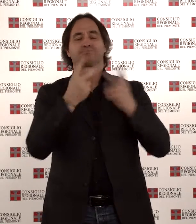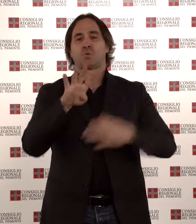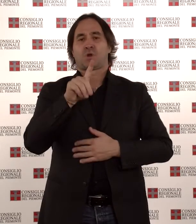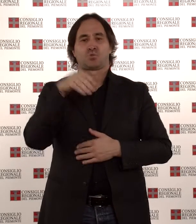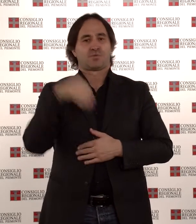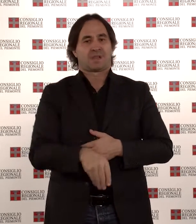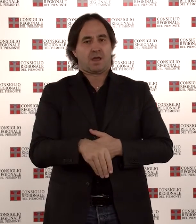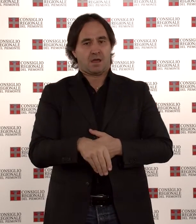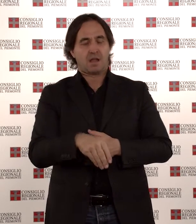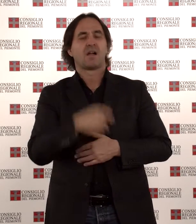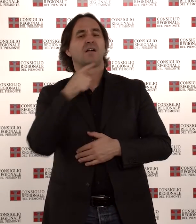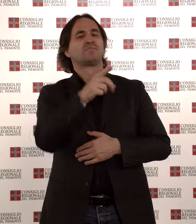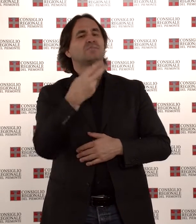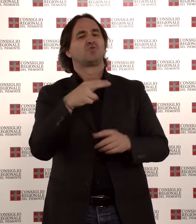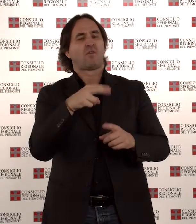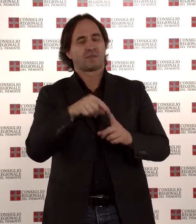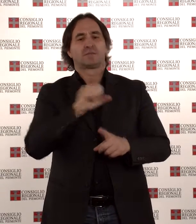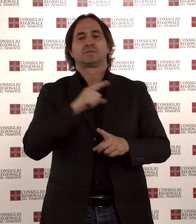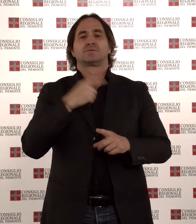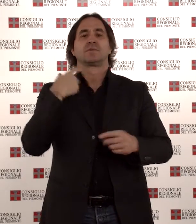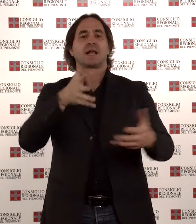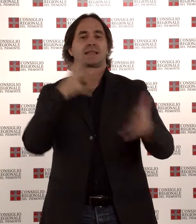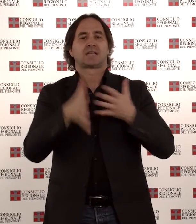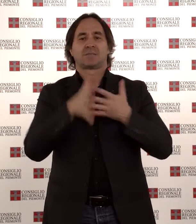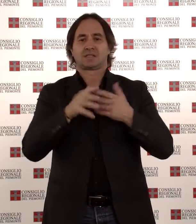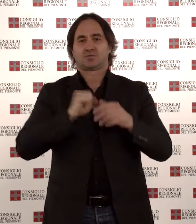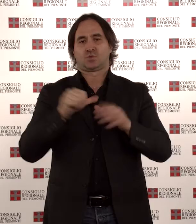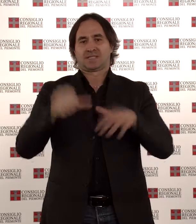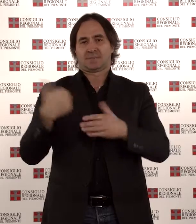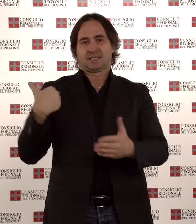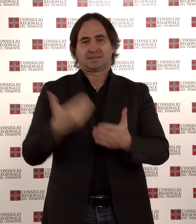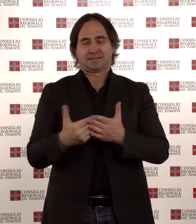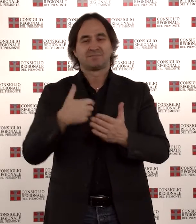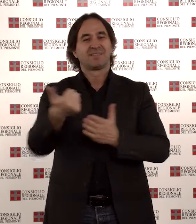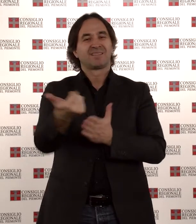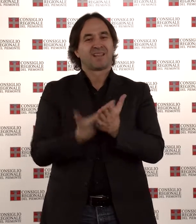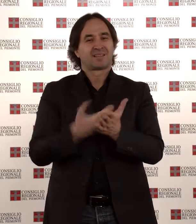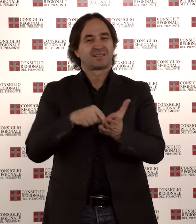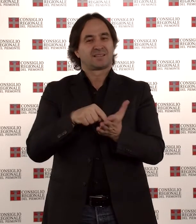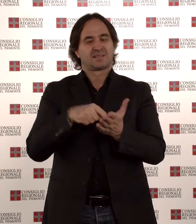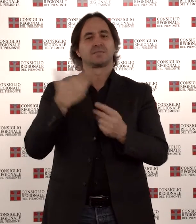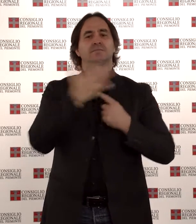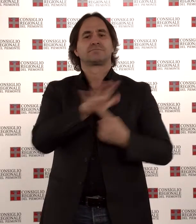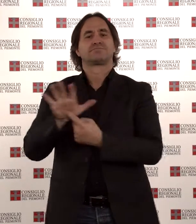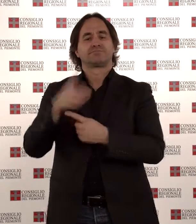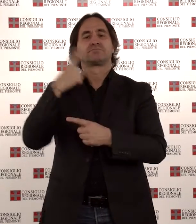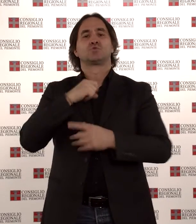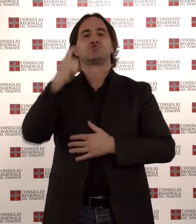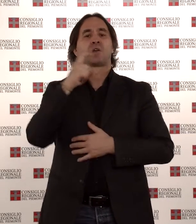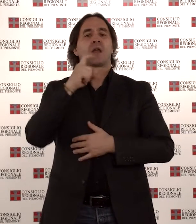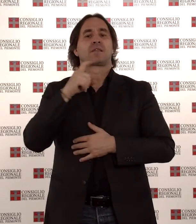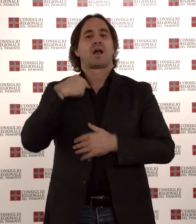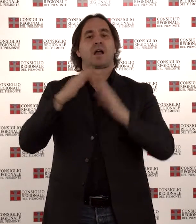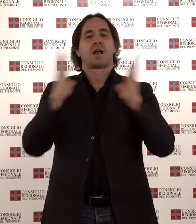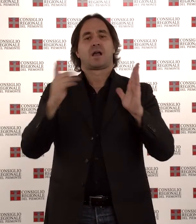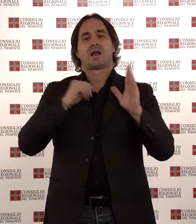dedicata alla trasparenza negli ultimi sei mesi. I dati sono stati presentati nel corso della giornata della trasparenza, organizzata